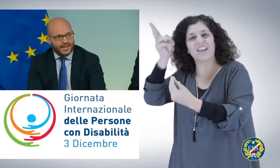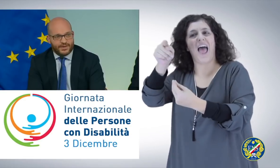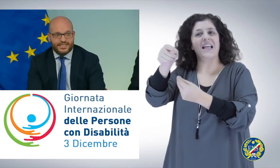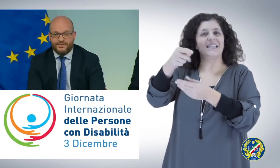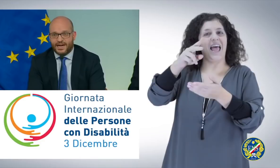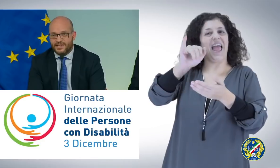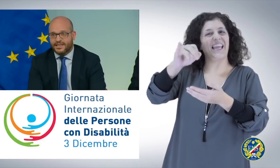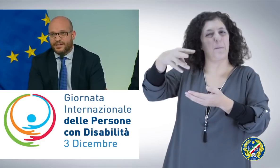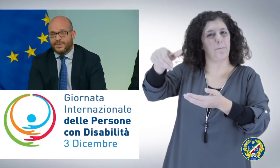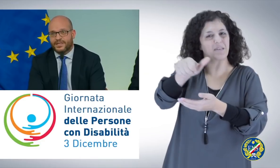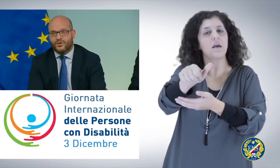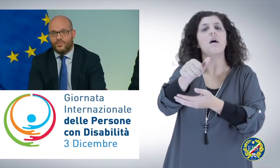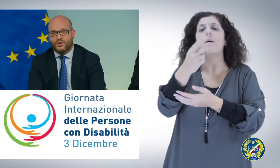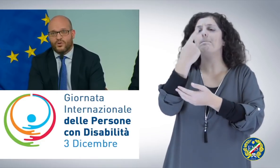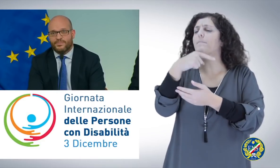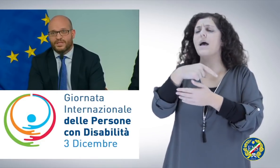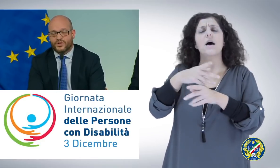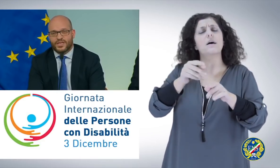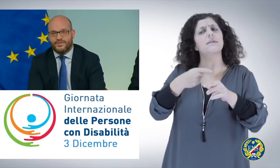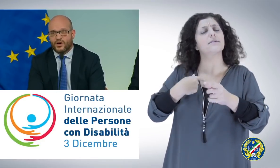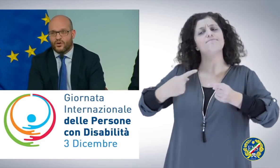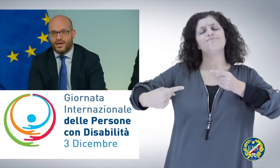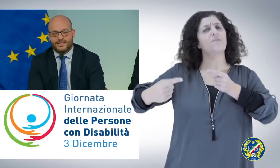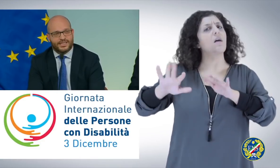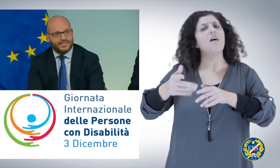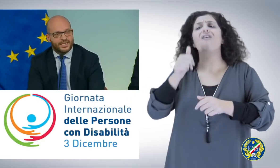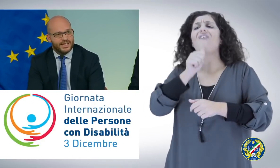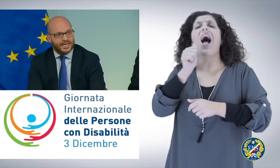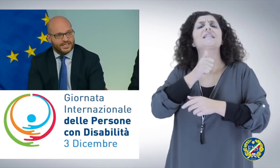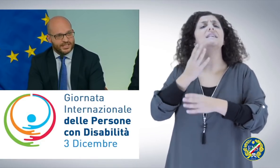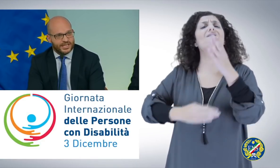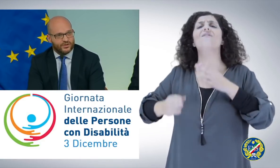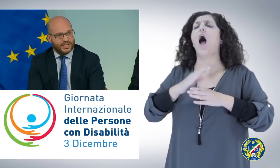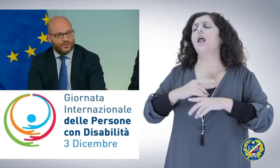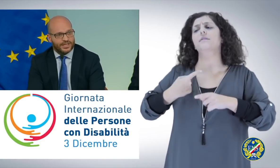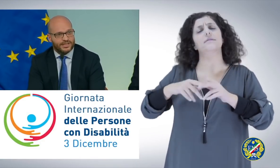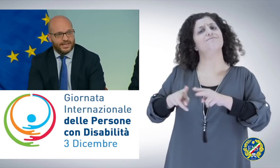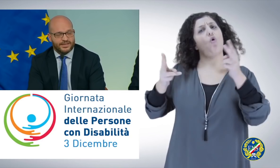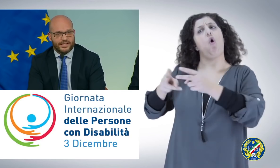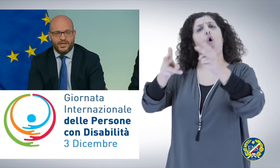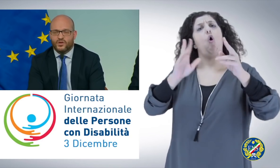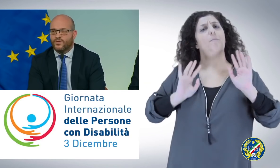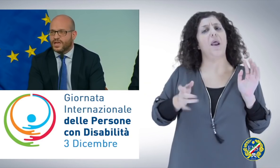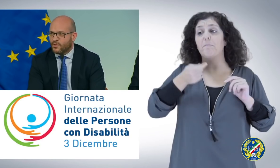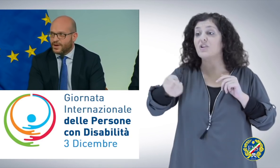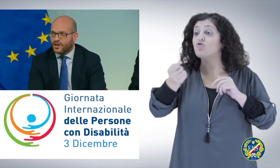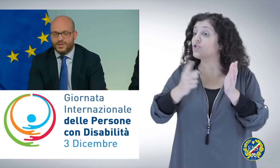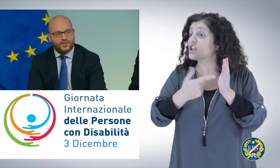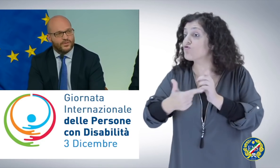files invalidi, in particolar modo a quelle pensioni che vengono rogate senza che ci siano gli adeguati diritti. Non vogliamo fare come è stato